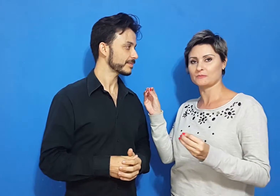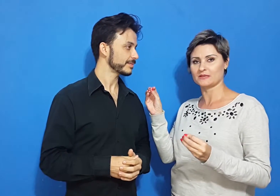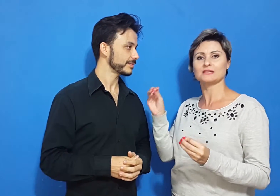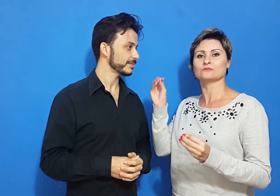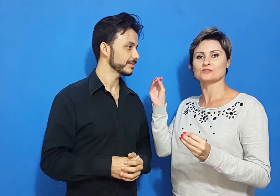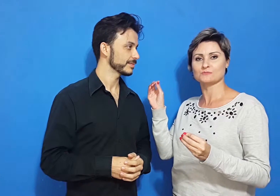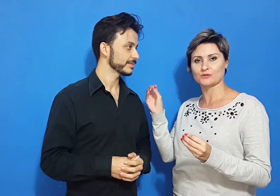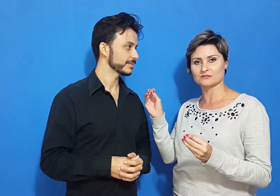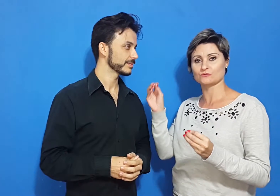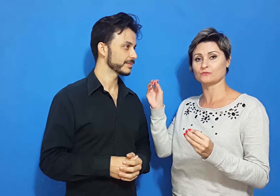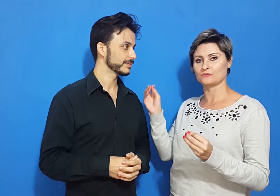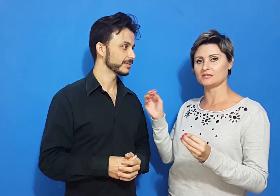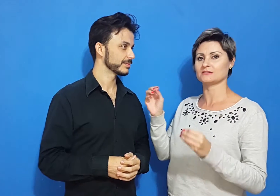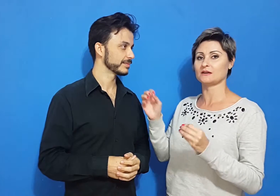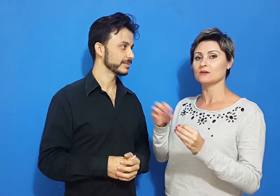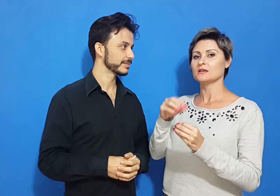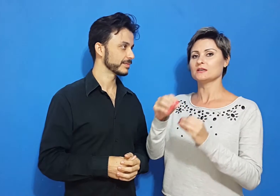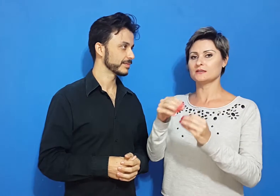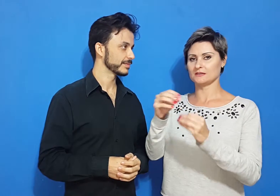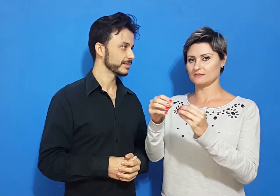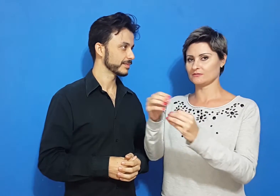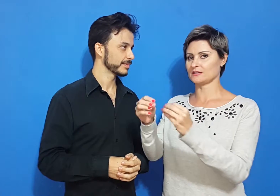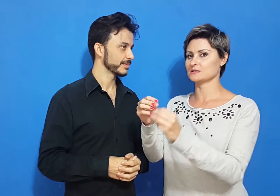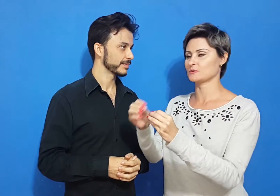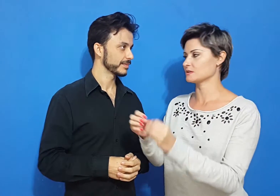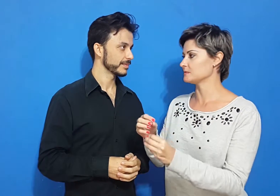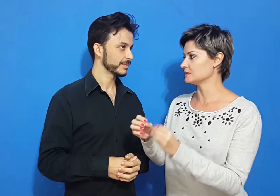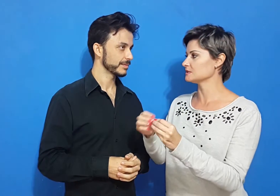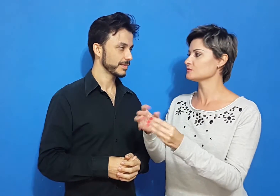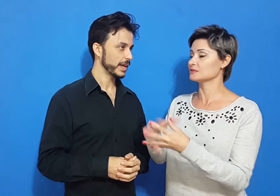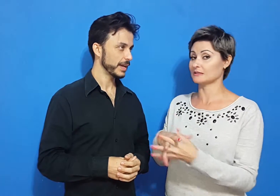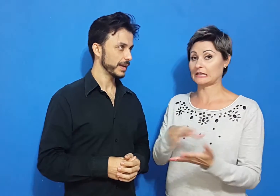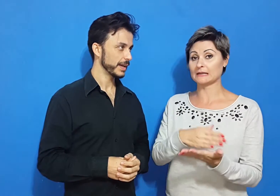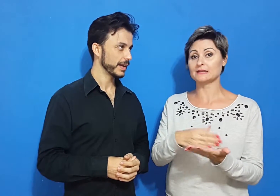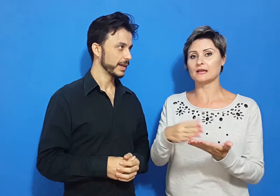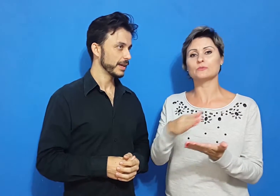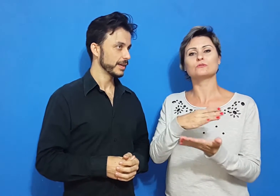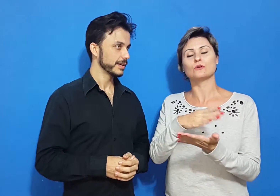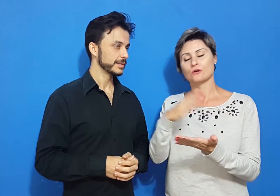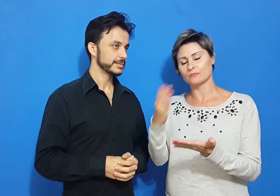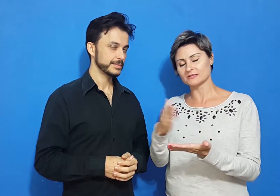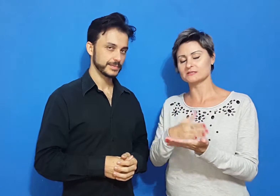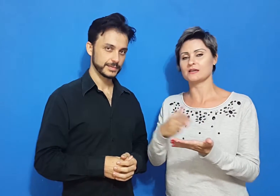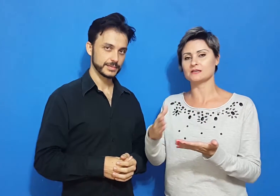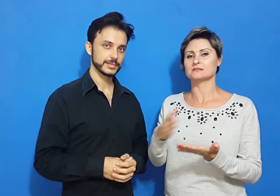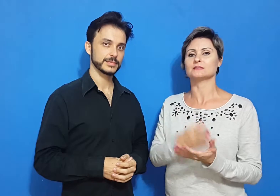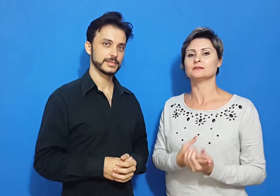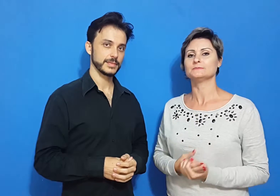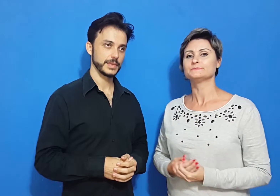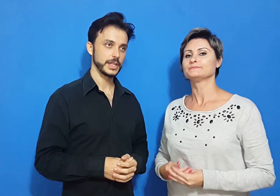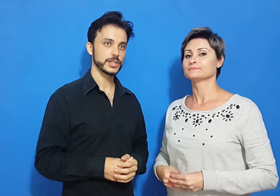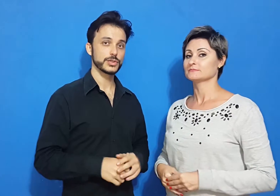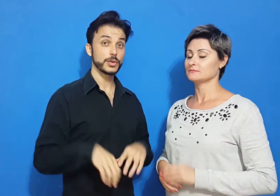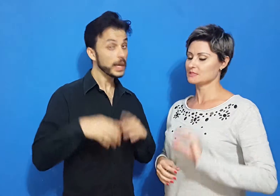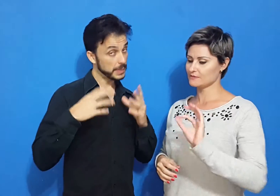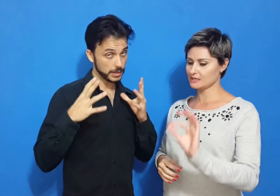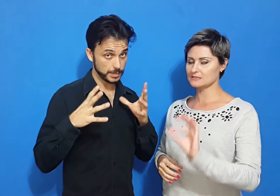naquele momento, a gente possa usufruir e tal. E daí vai se programando, dando aquele tempo com paciência, né? Isso. Então, a